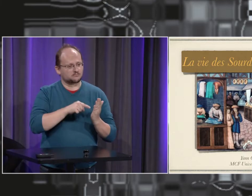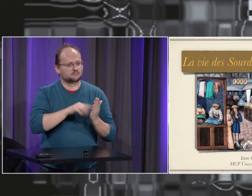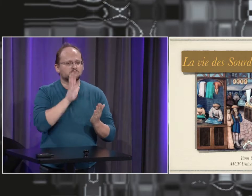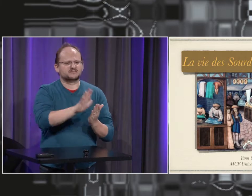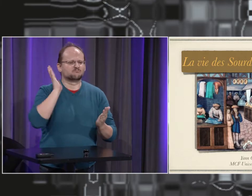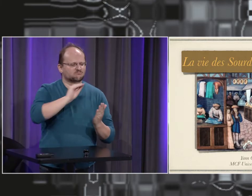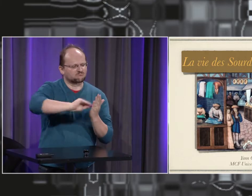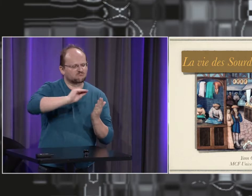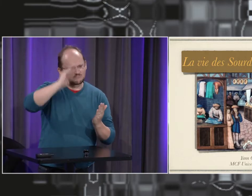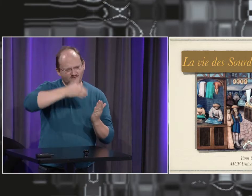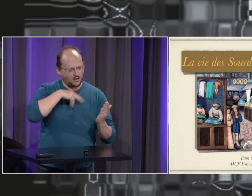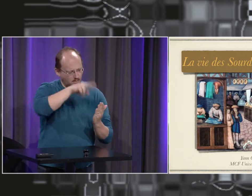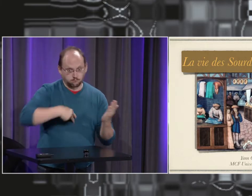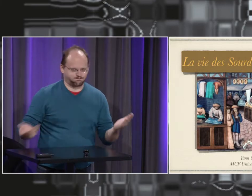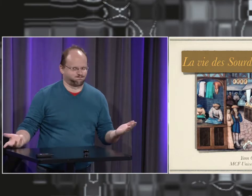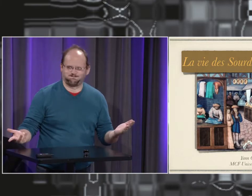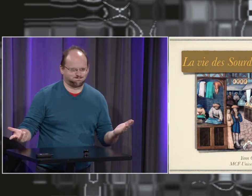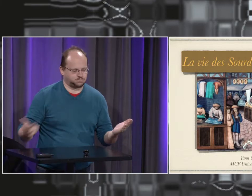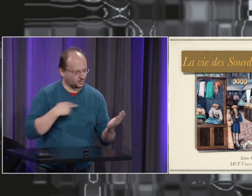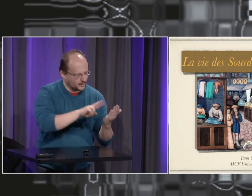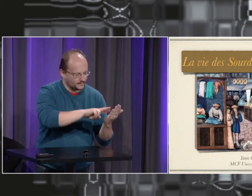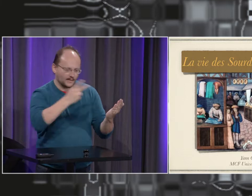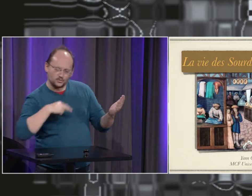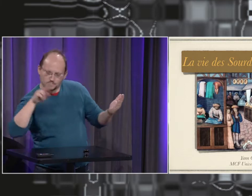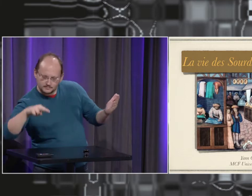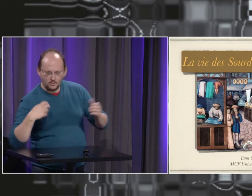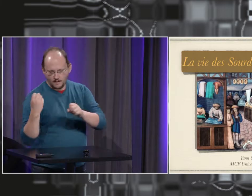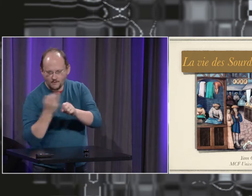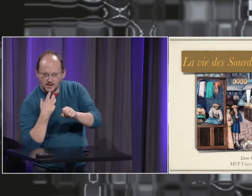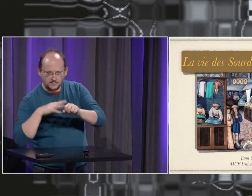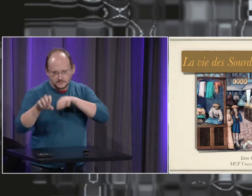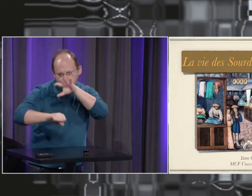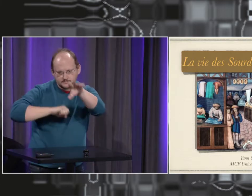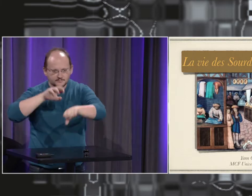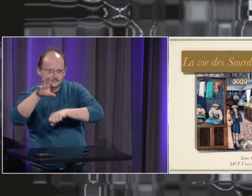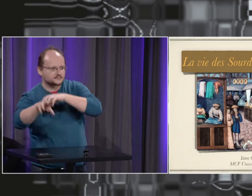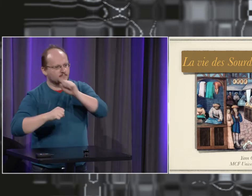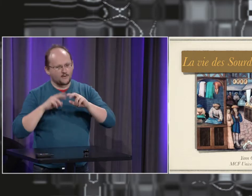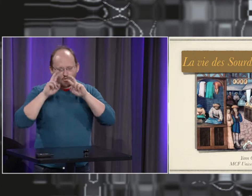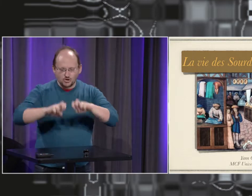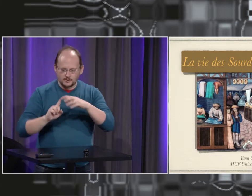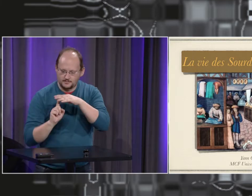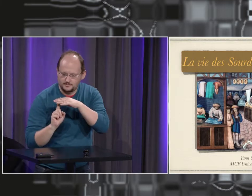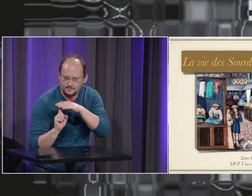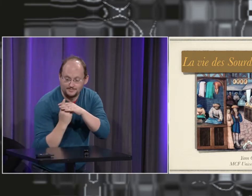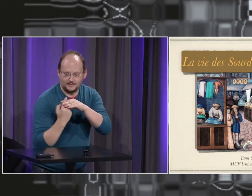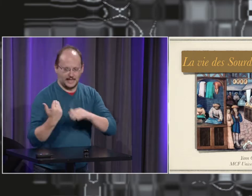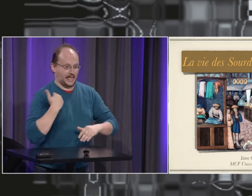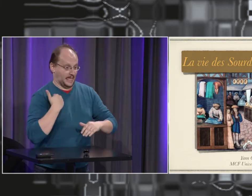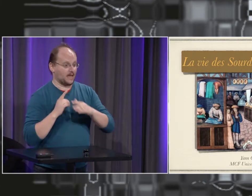'il y a très peu d'auteurs sur la période médiévale